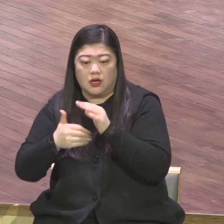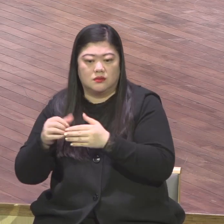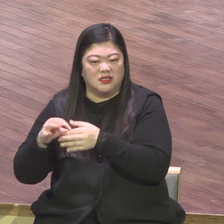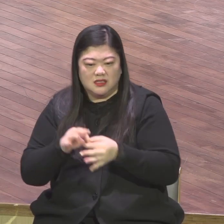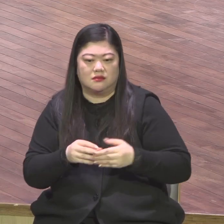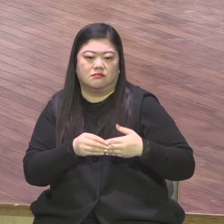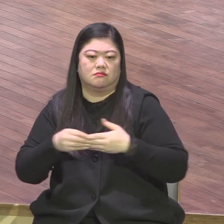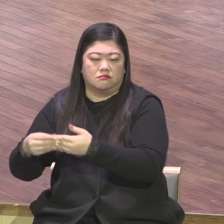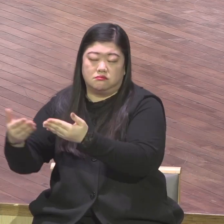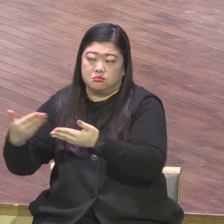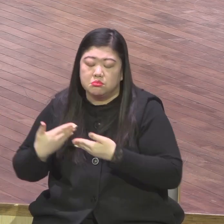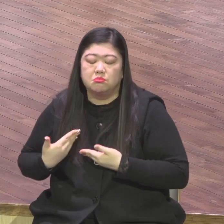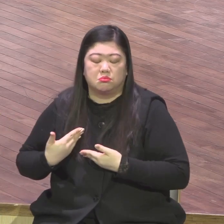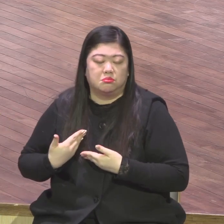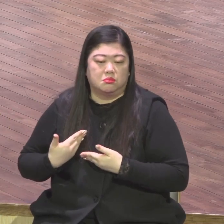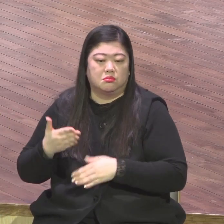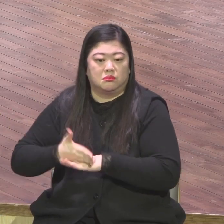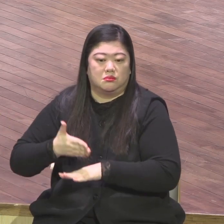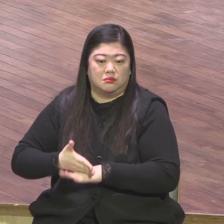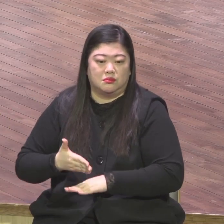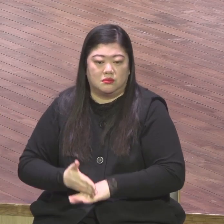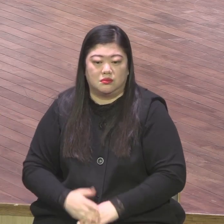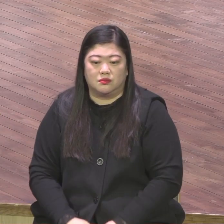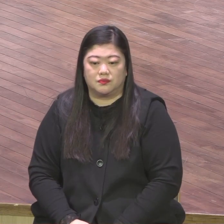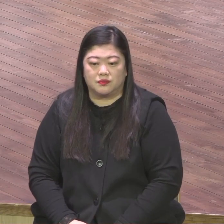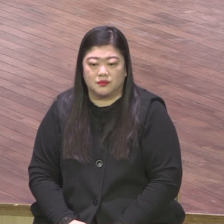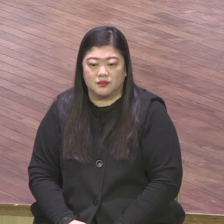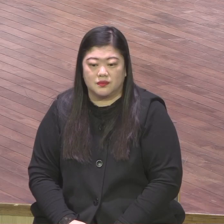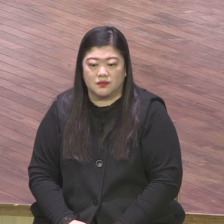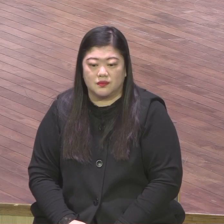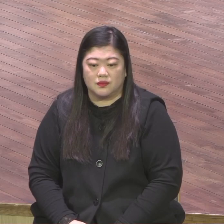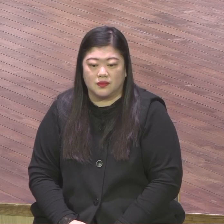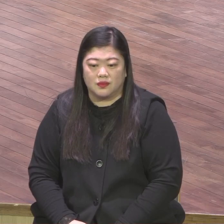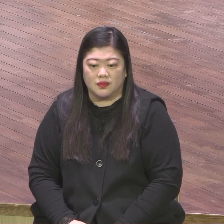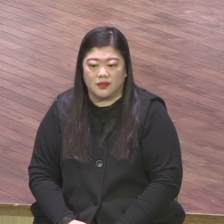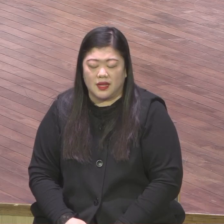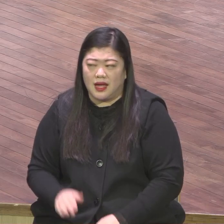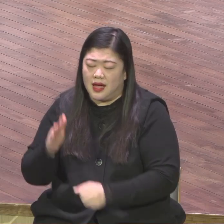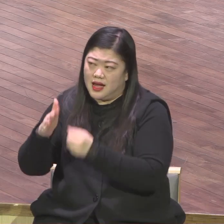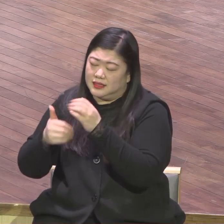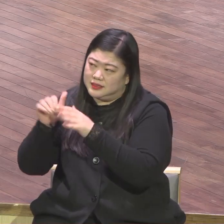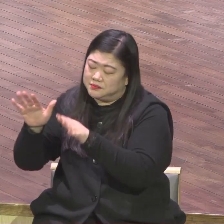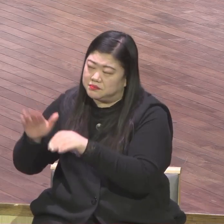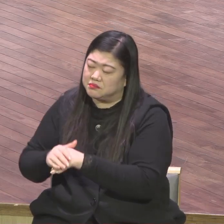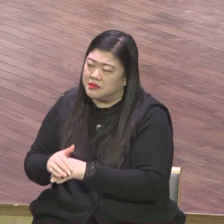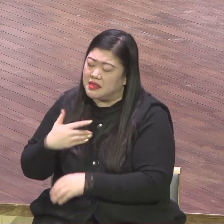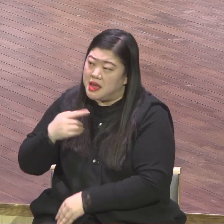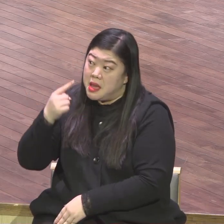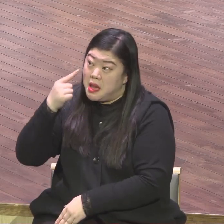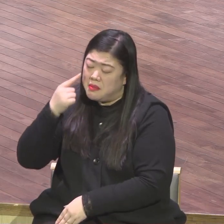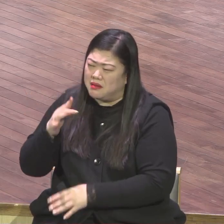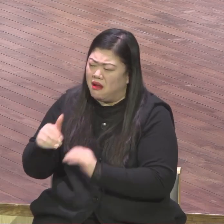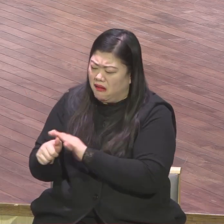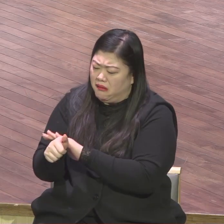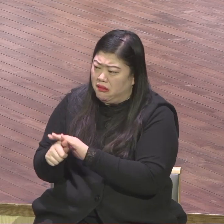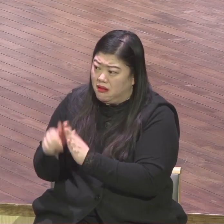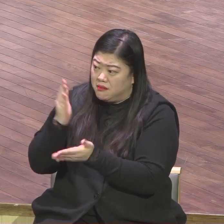하나님이여 하나님이여 나에게 도전할 때 내릴 주옵소서 하나님의 성공자의 성품으로 바꾸어